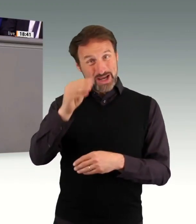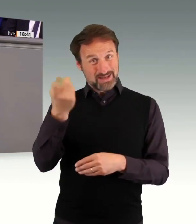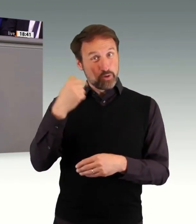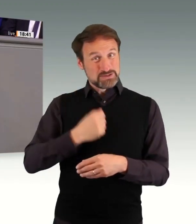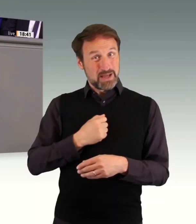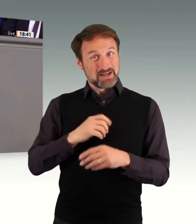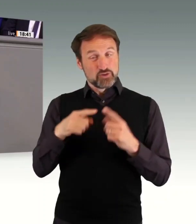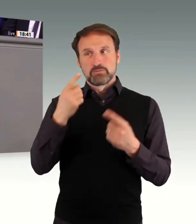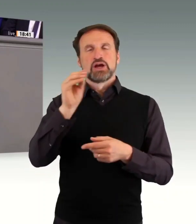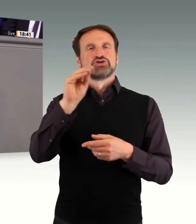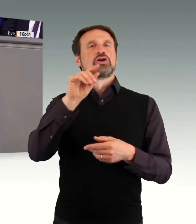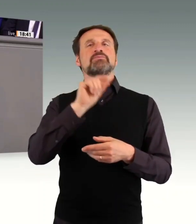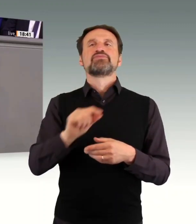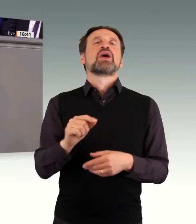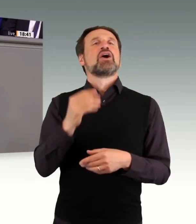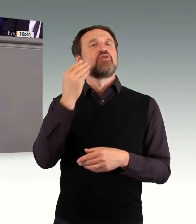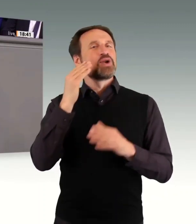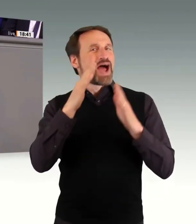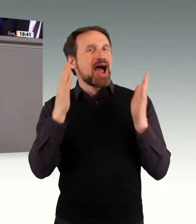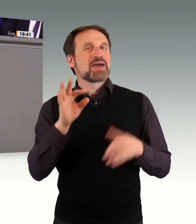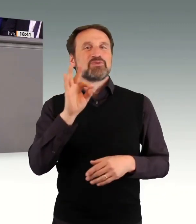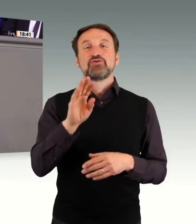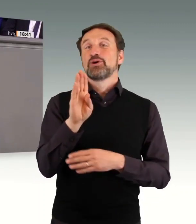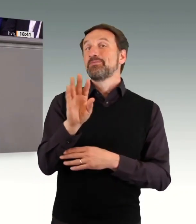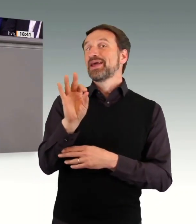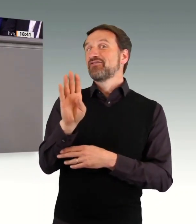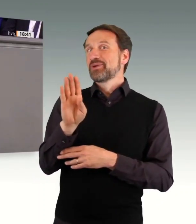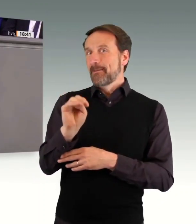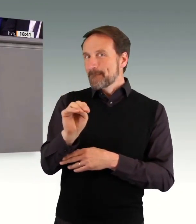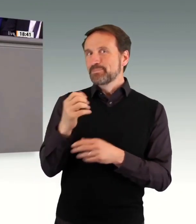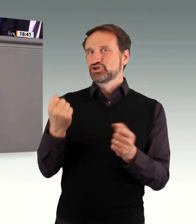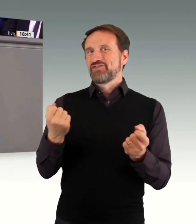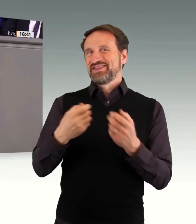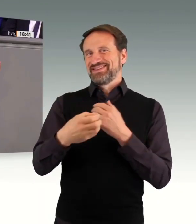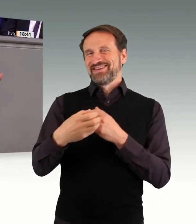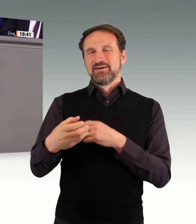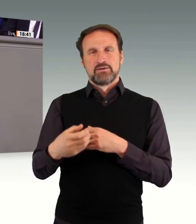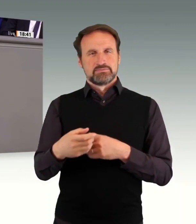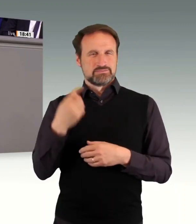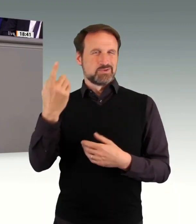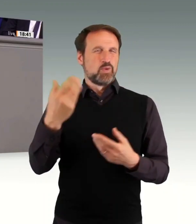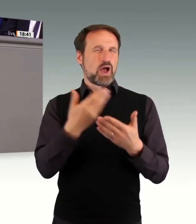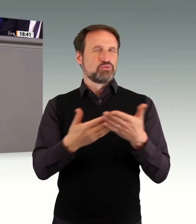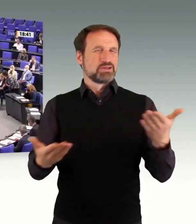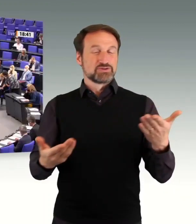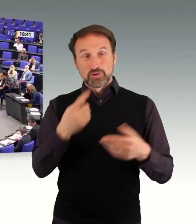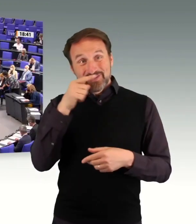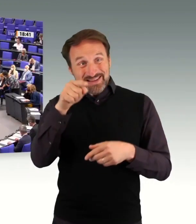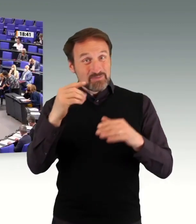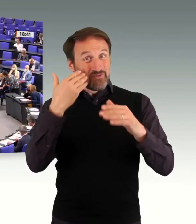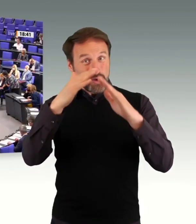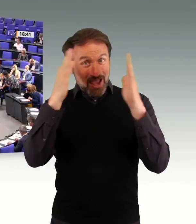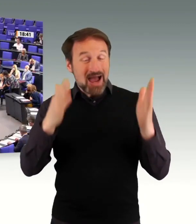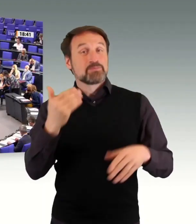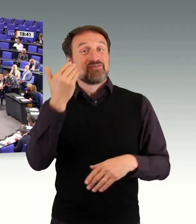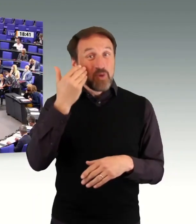für WFBM-Beschäftigte, weil sie dann die Argumentation daherleiten, na ja, wenn in diesem Wohnheim WFBM-Beschäftigte wohnen, dann kann man ja auch